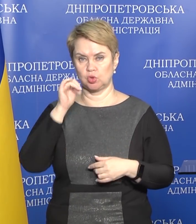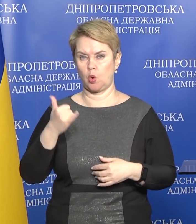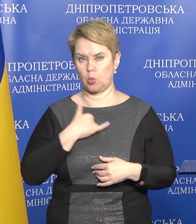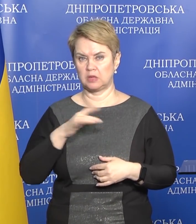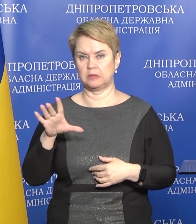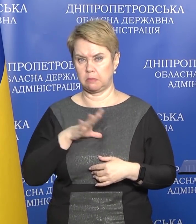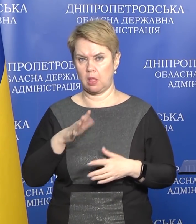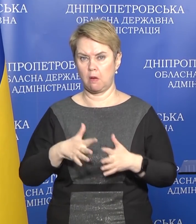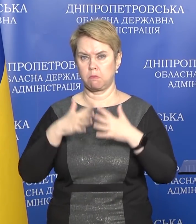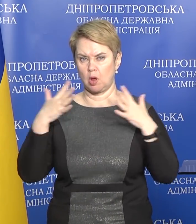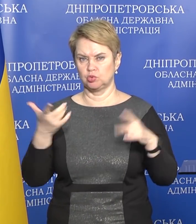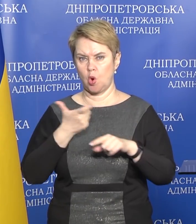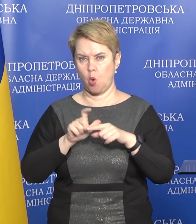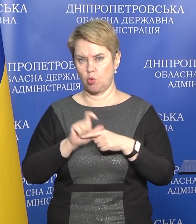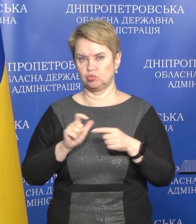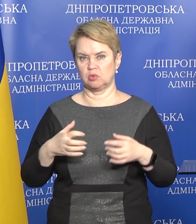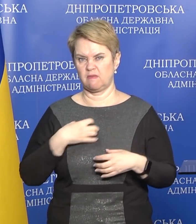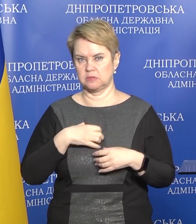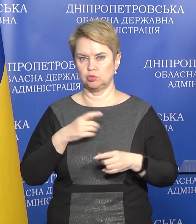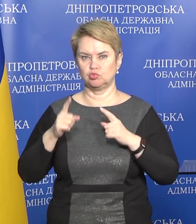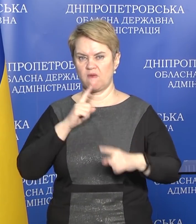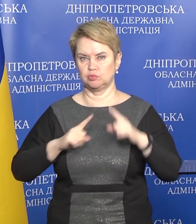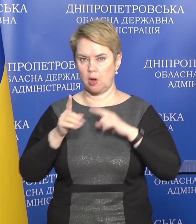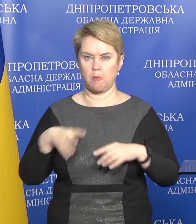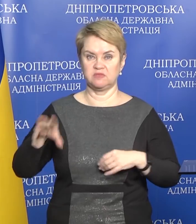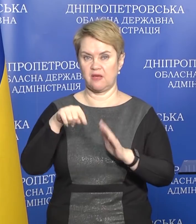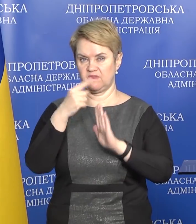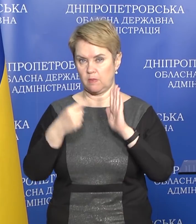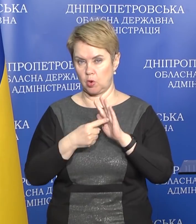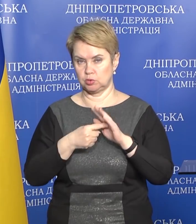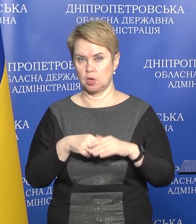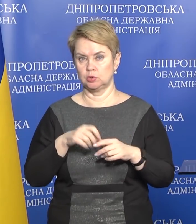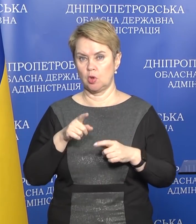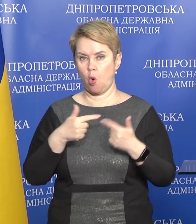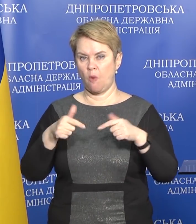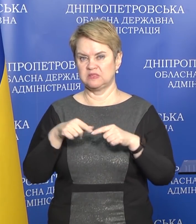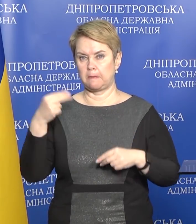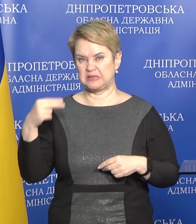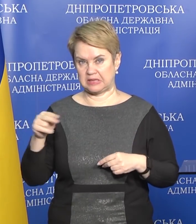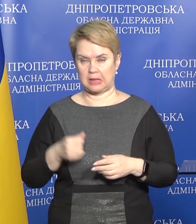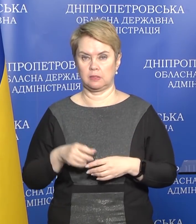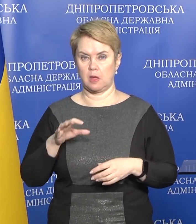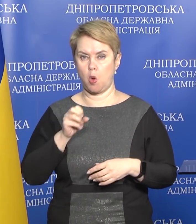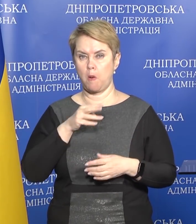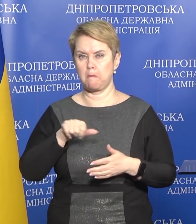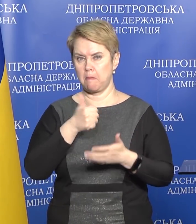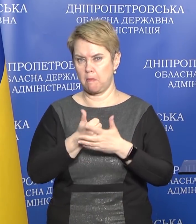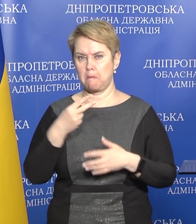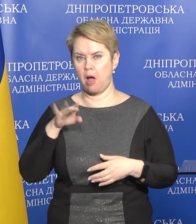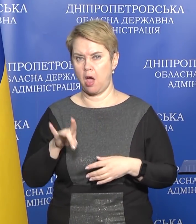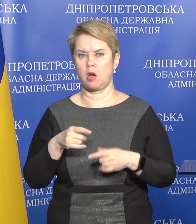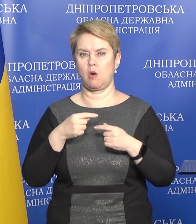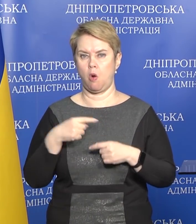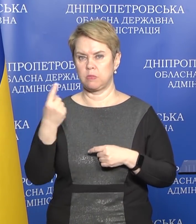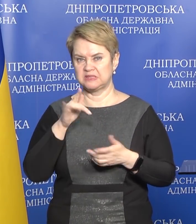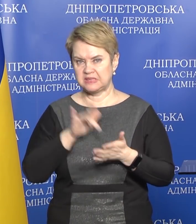нас было большое и очень обстоятельное совещание по всем вопросам с офисом президента, я имею в виду у мэров областных центров и